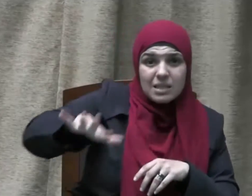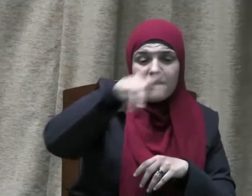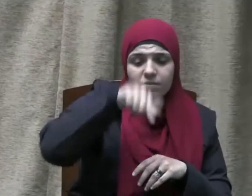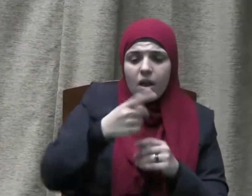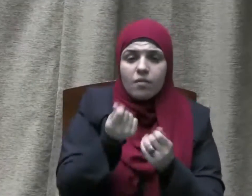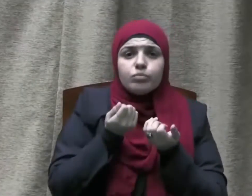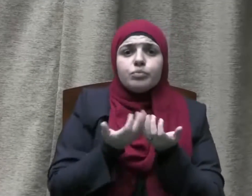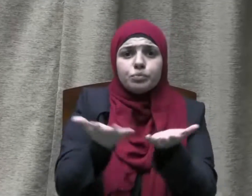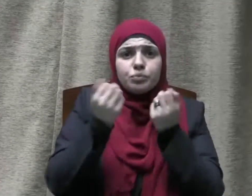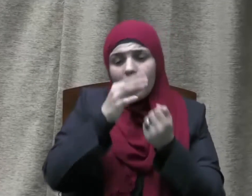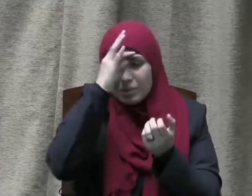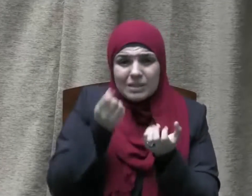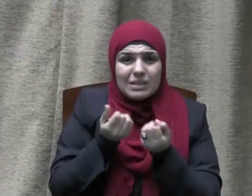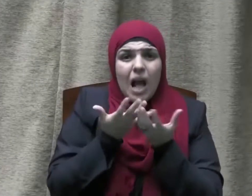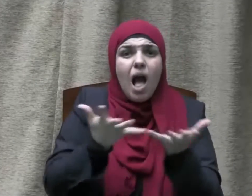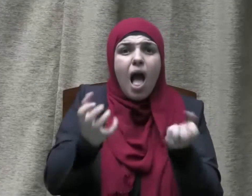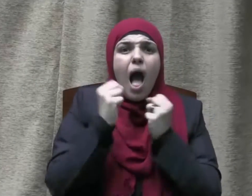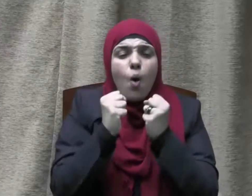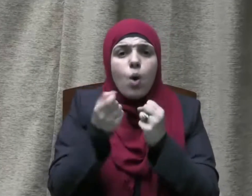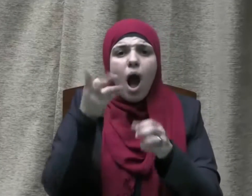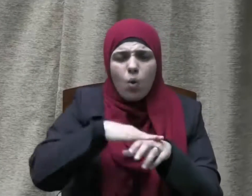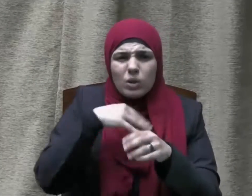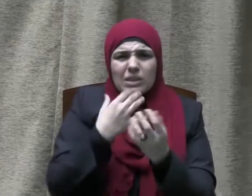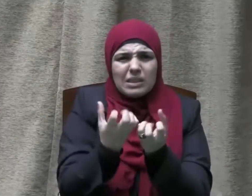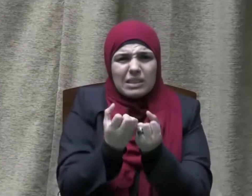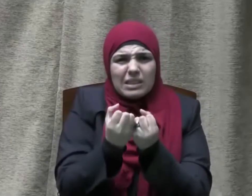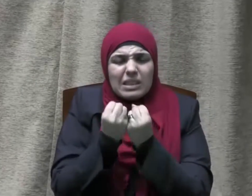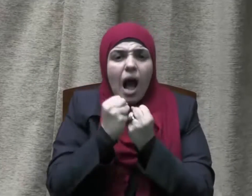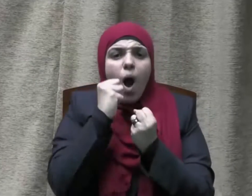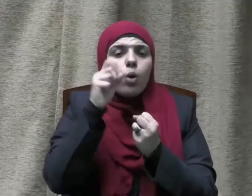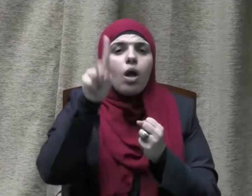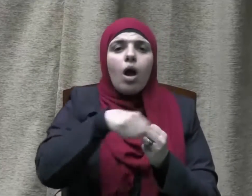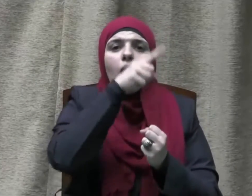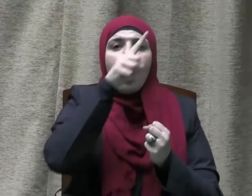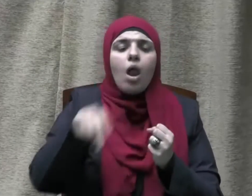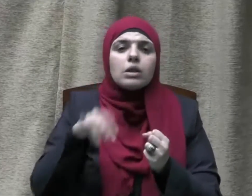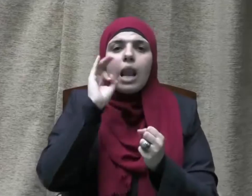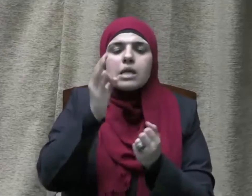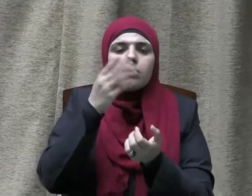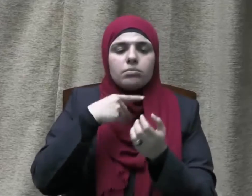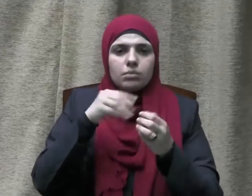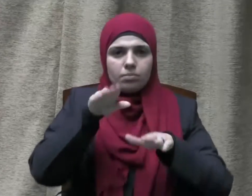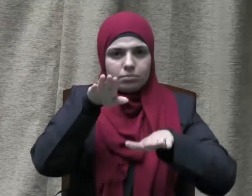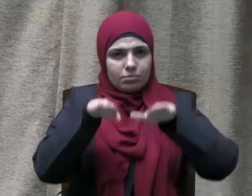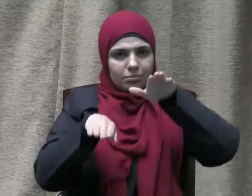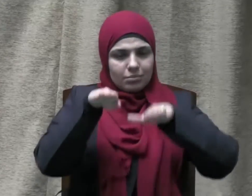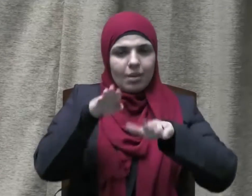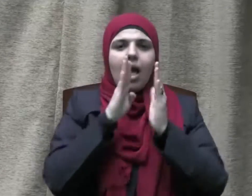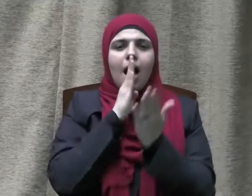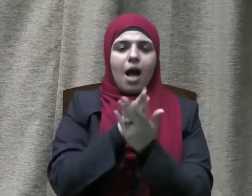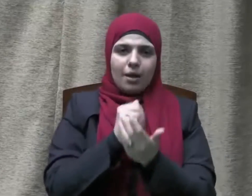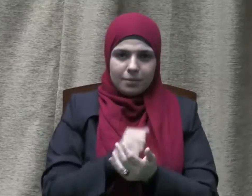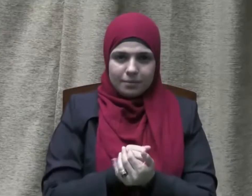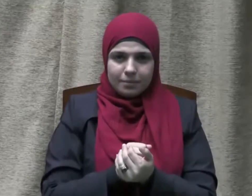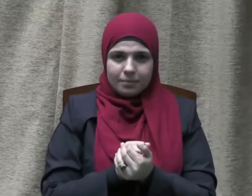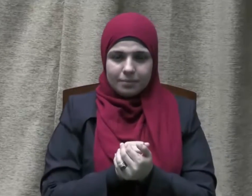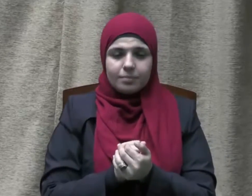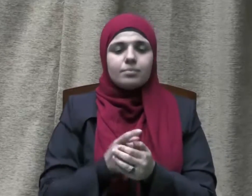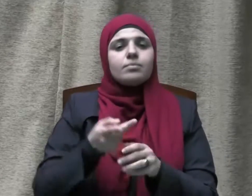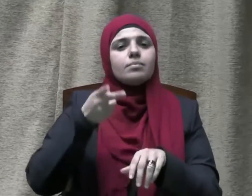لم يسرفوا ولم يقتروا وكان بين ذلك قواما ويقول الإمام